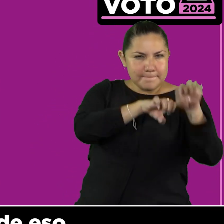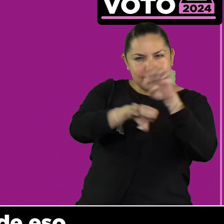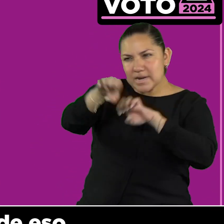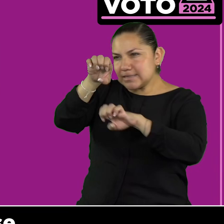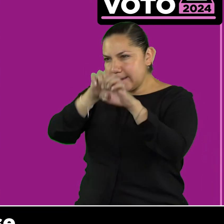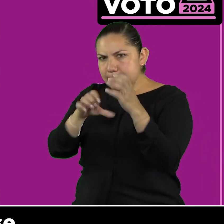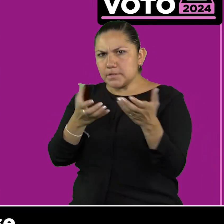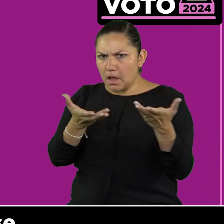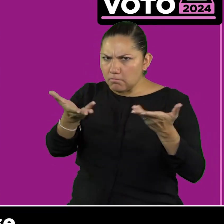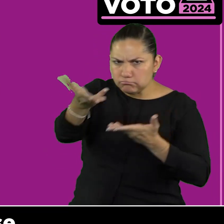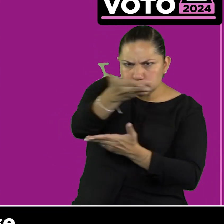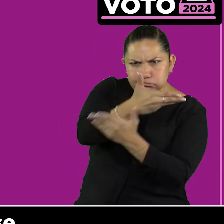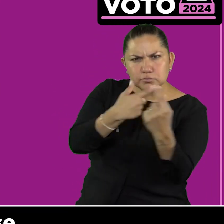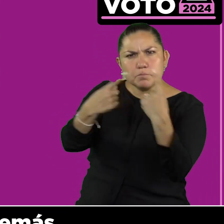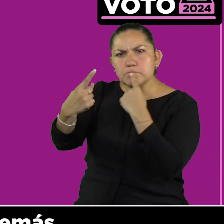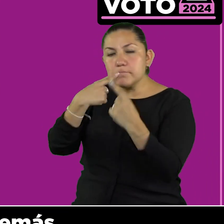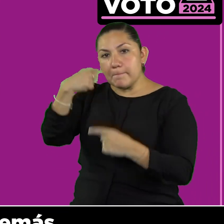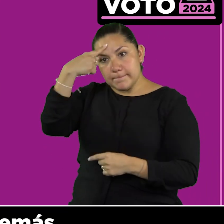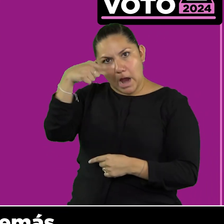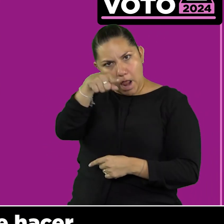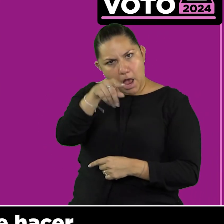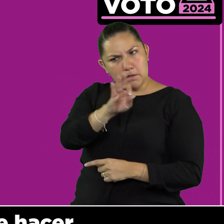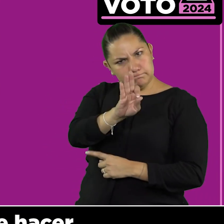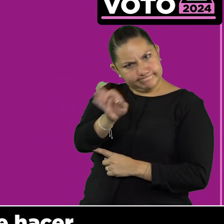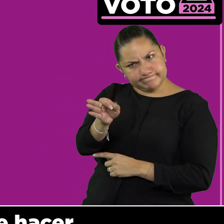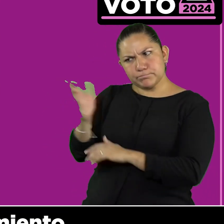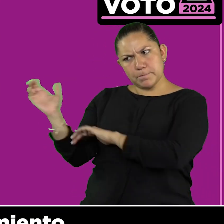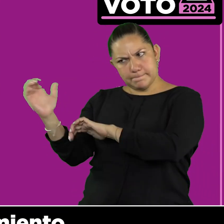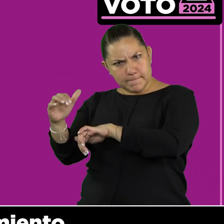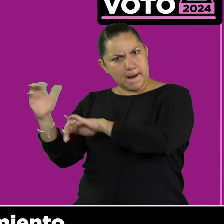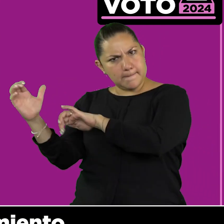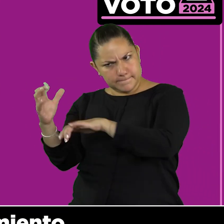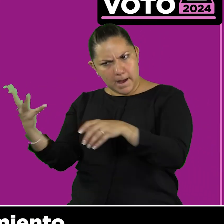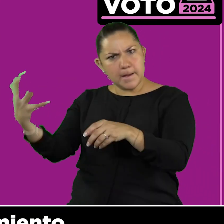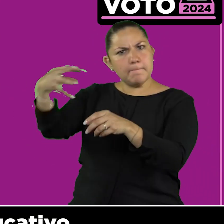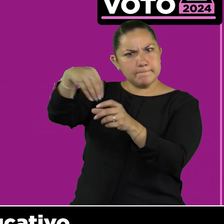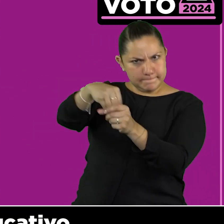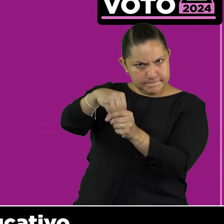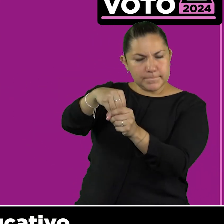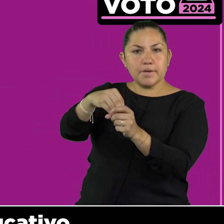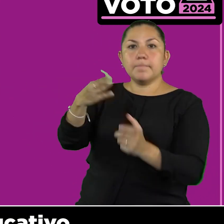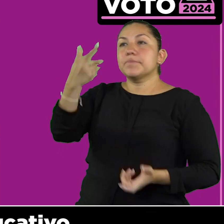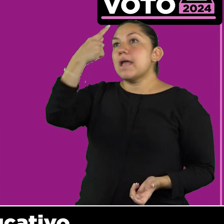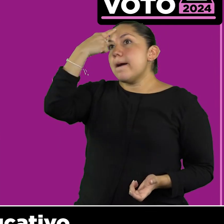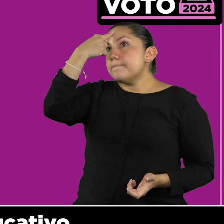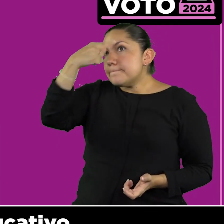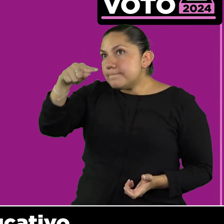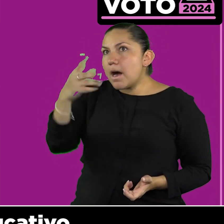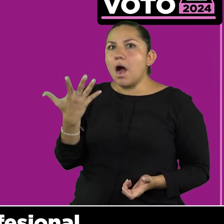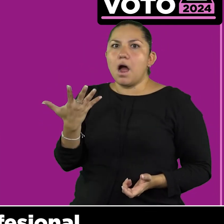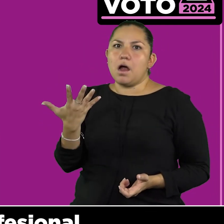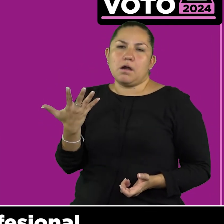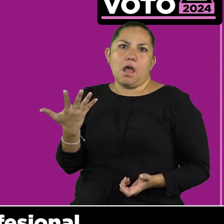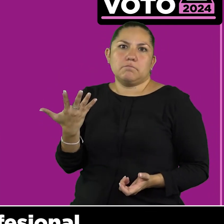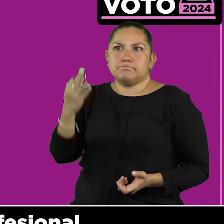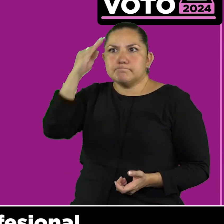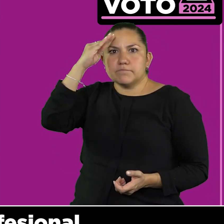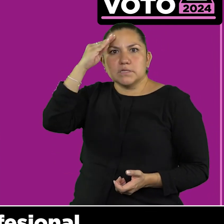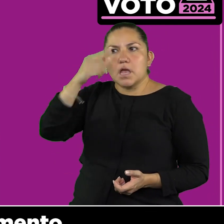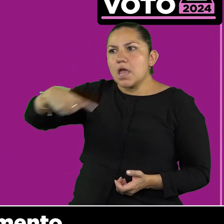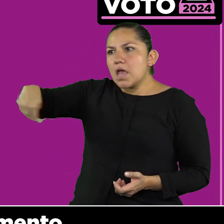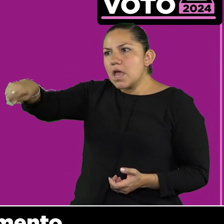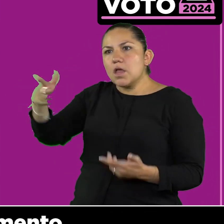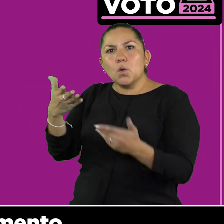parte de eso y abrirse, porque además tenemos que hacer un levantamiento del nivel educativo, del nivel